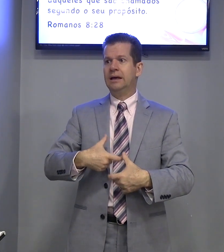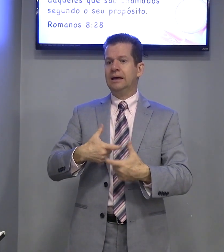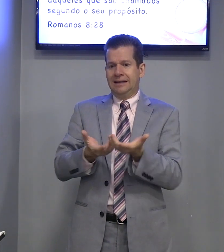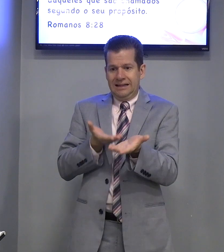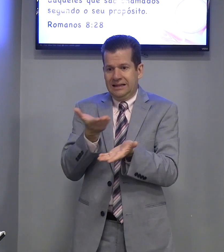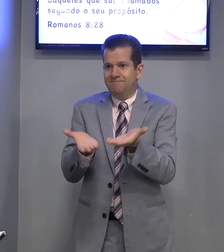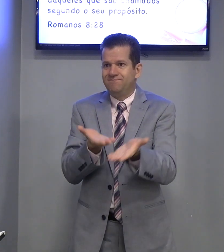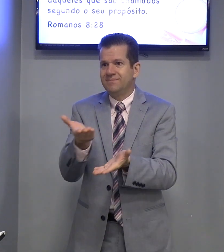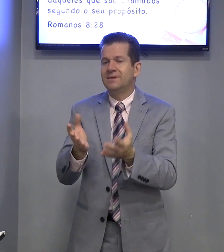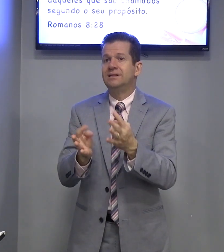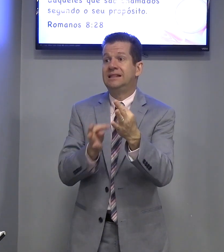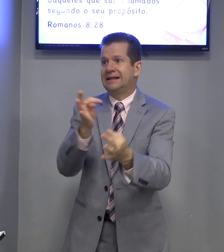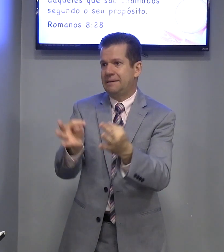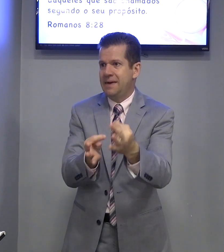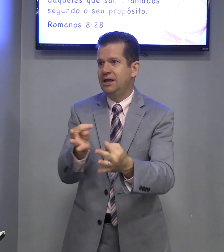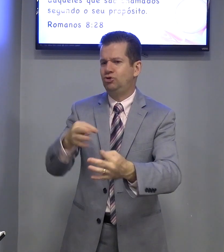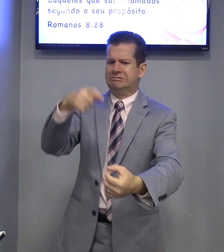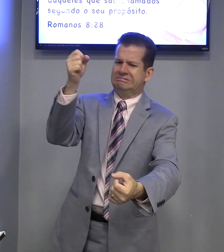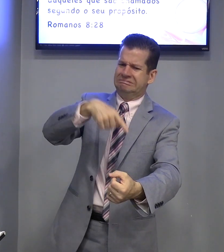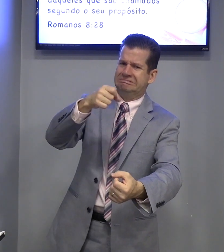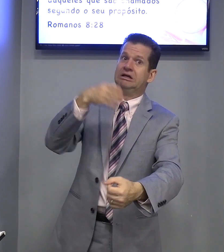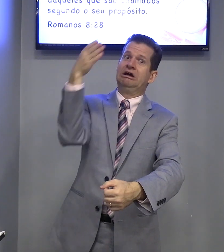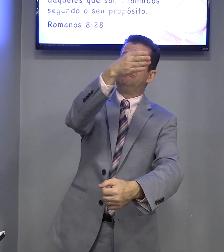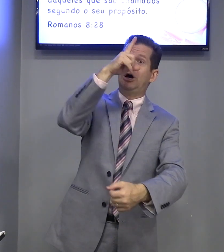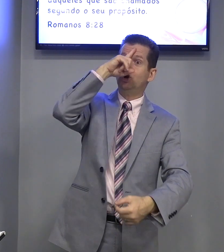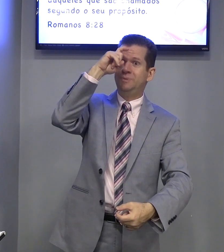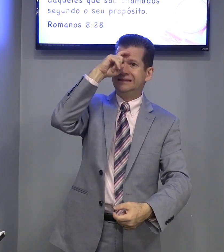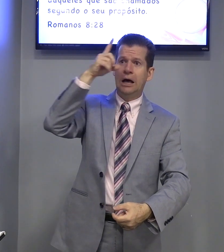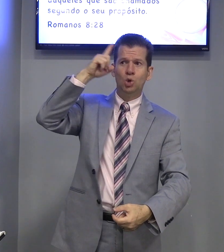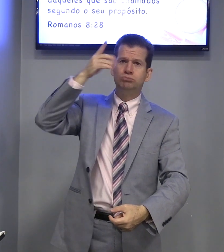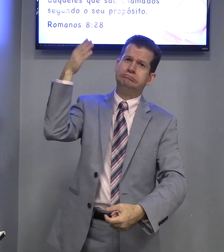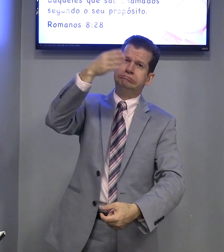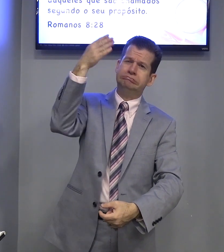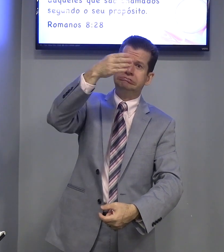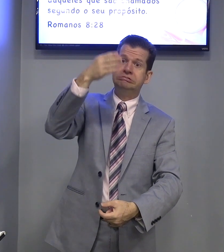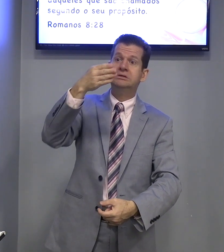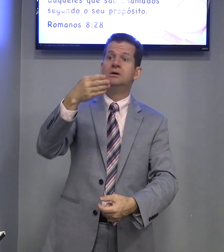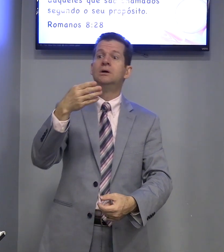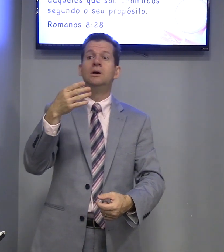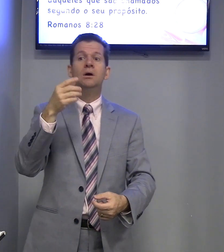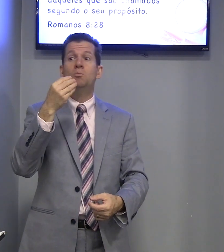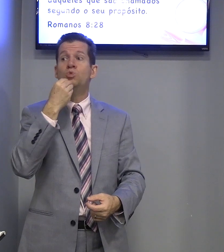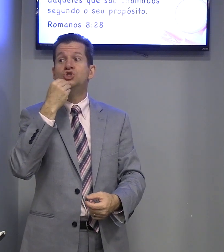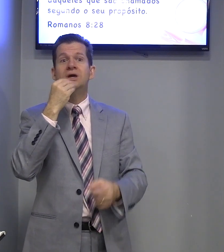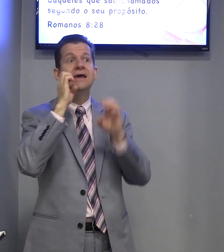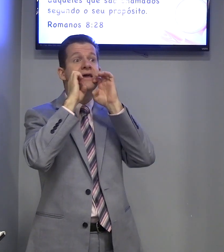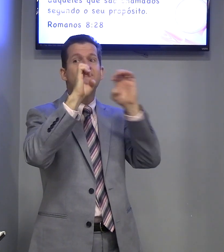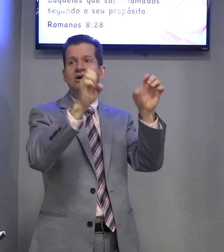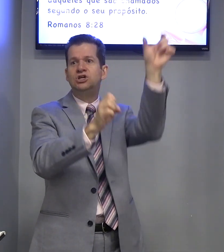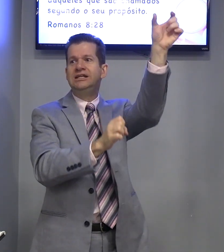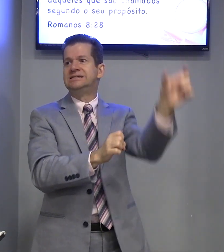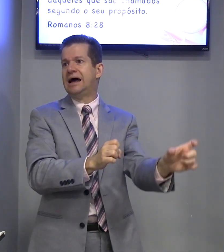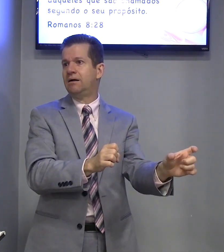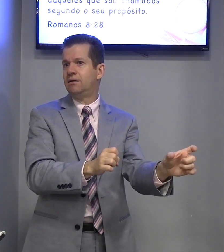tratamento, vai no hospital, pode evangelizar.